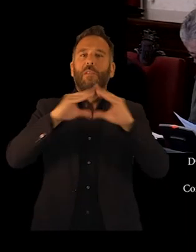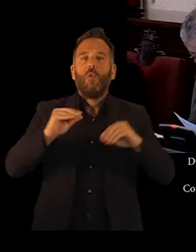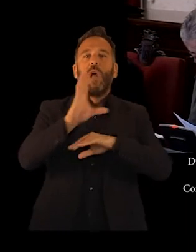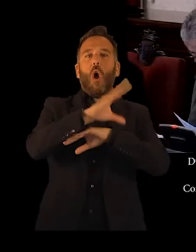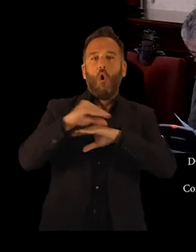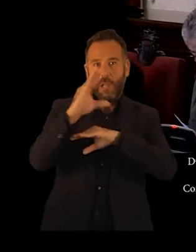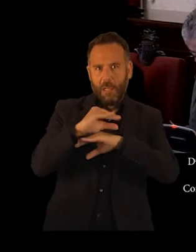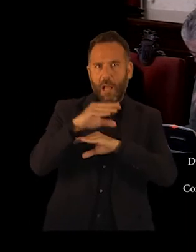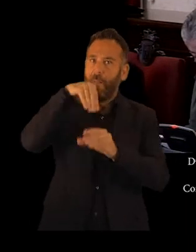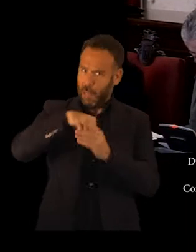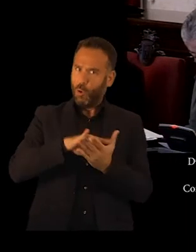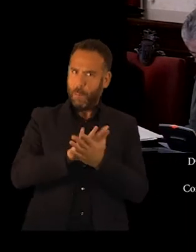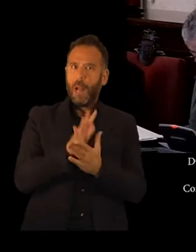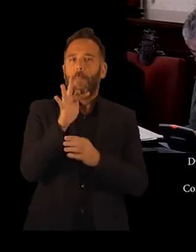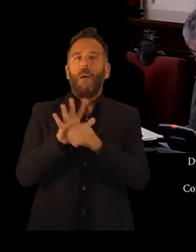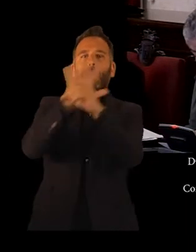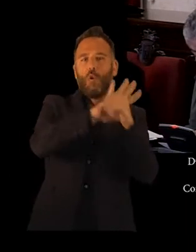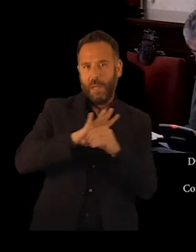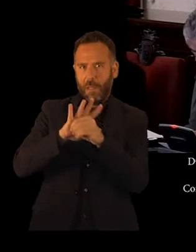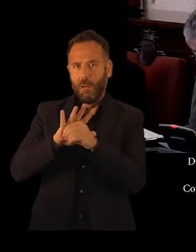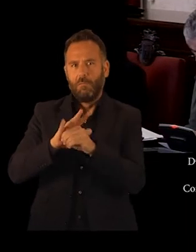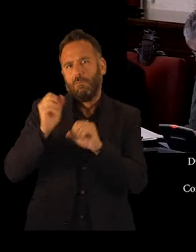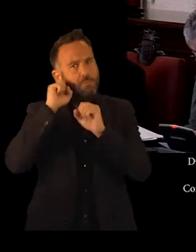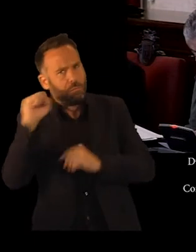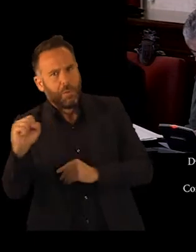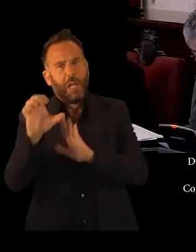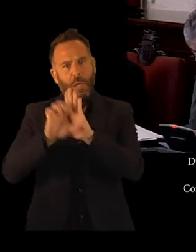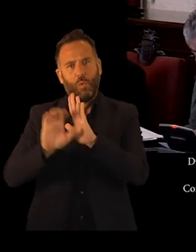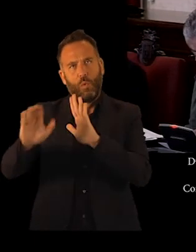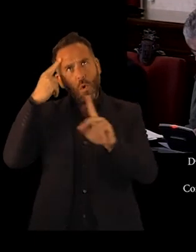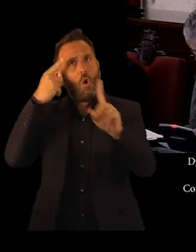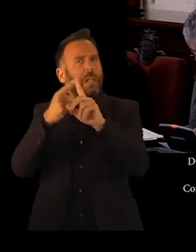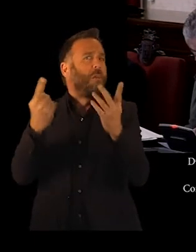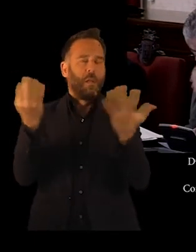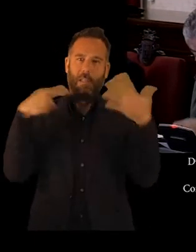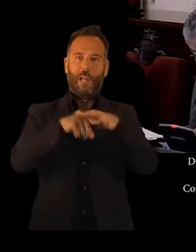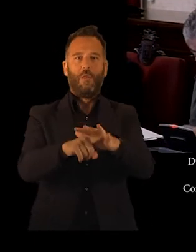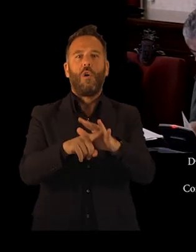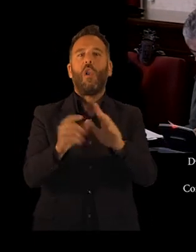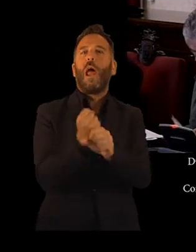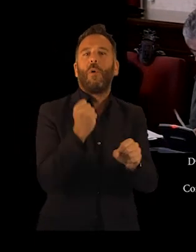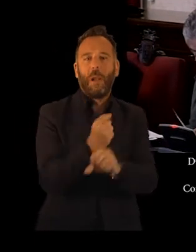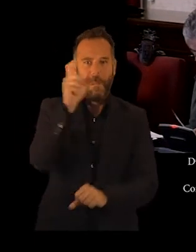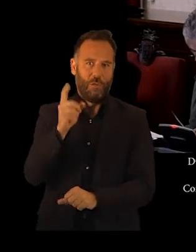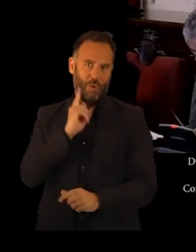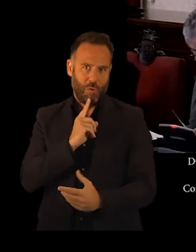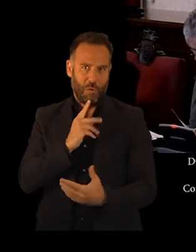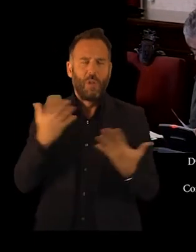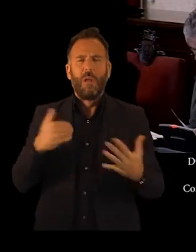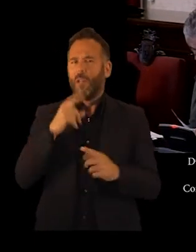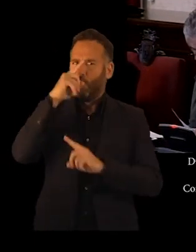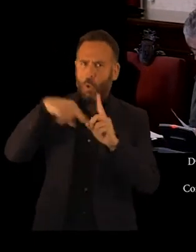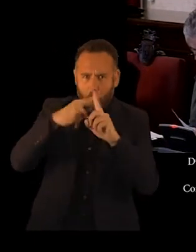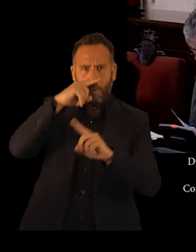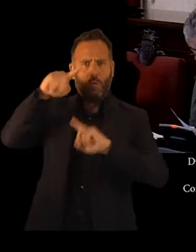otras, de acuerdo a su estatuto, y persigue la integración sociolaboral de las personas sordas. En todas las convocatorias que se ha ido presentando ha